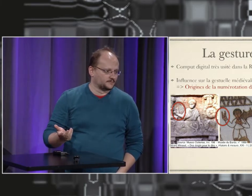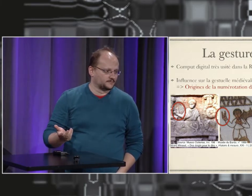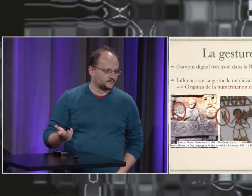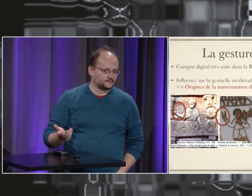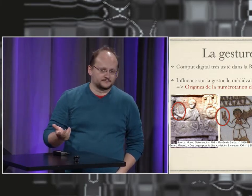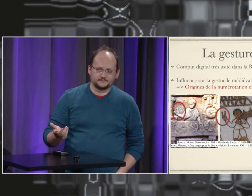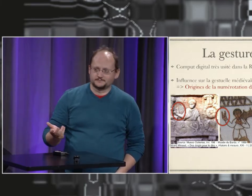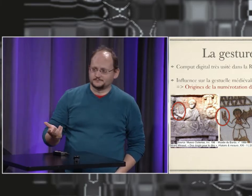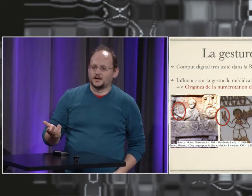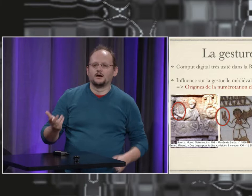'Angleterre